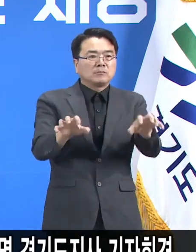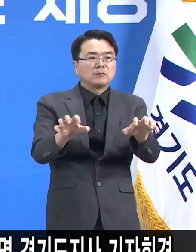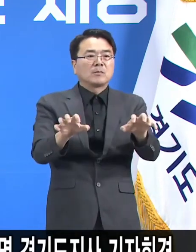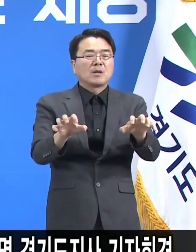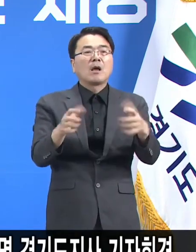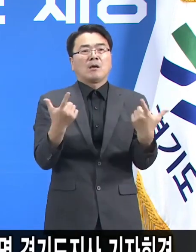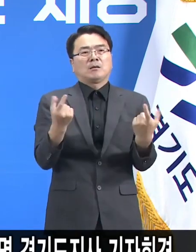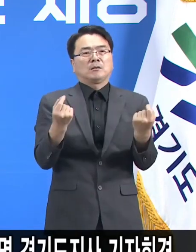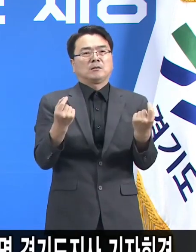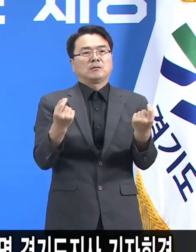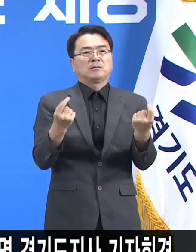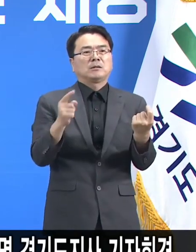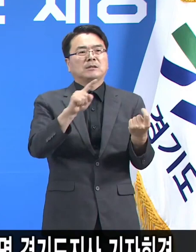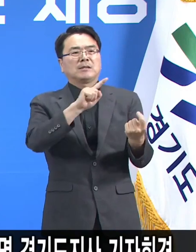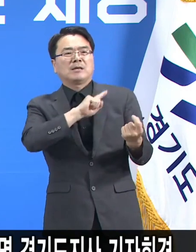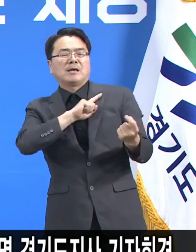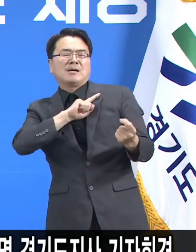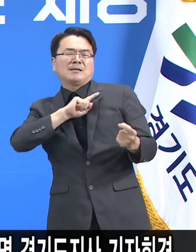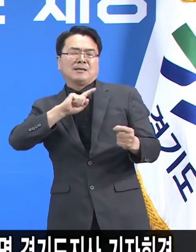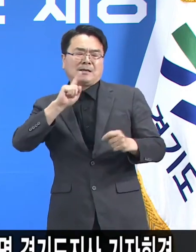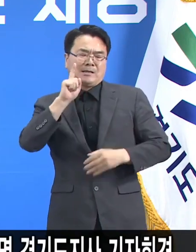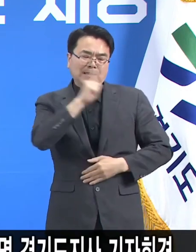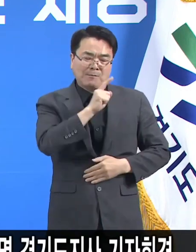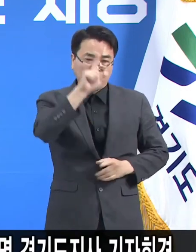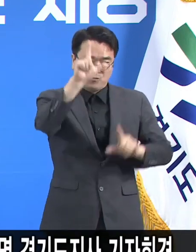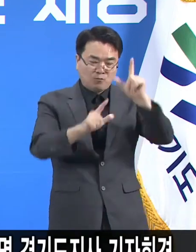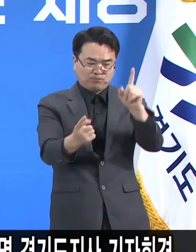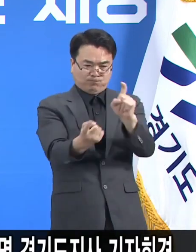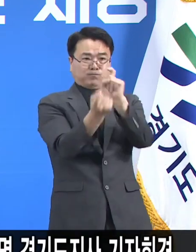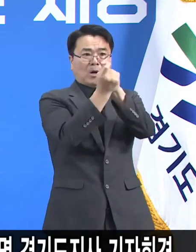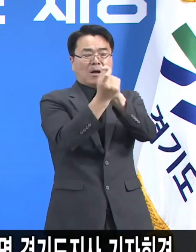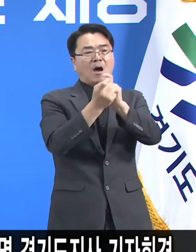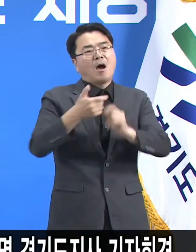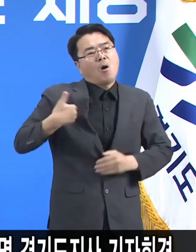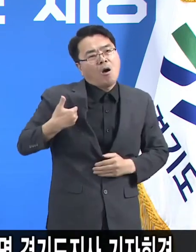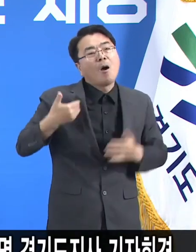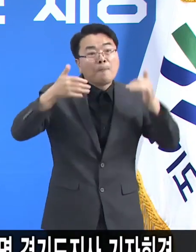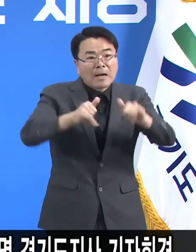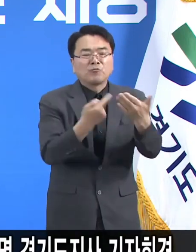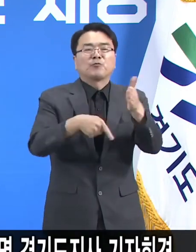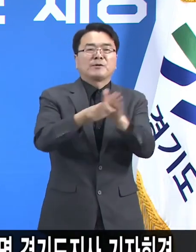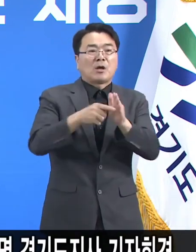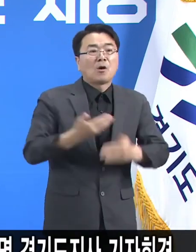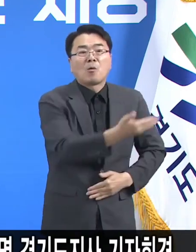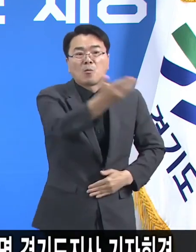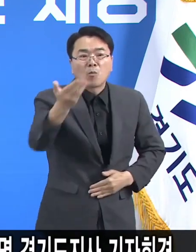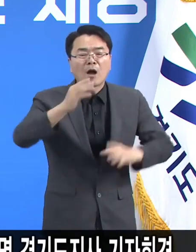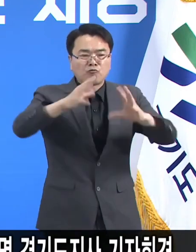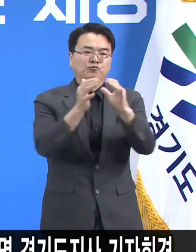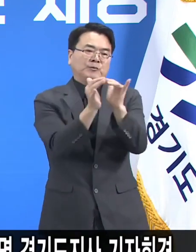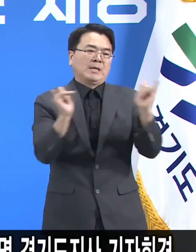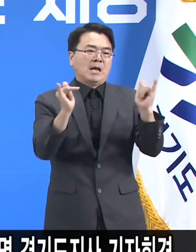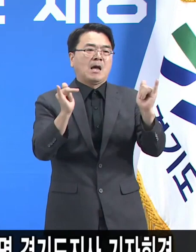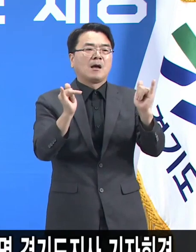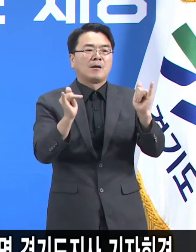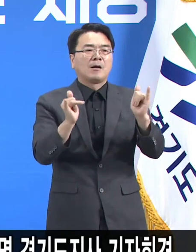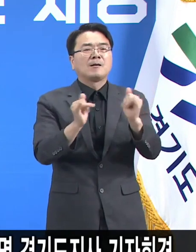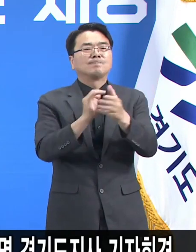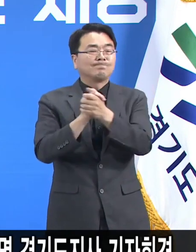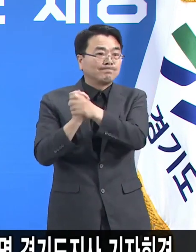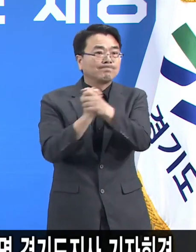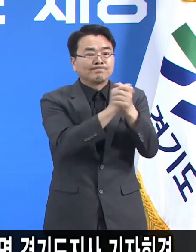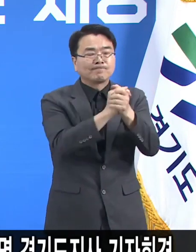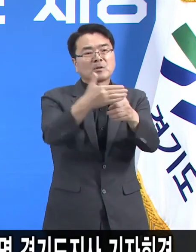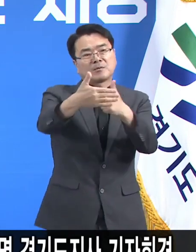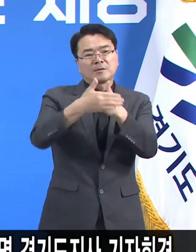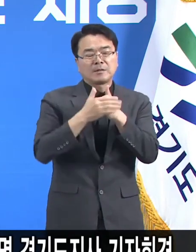최악의 상황이 올 수도 있기 때문에 그 이전에 우리 도민 여러분 그리고 국민 여러분의 협조로